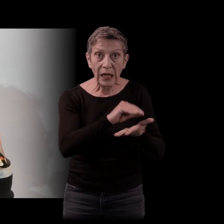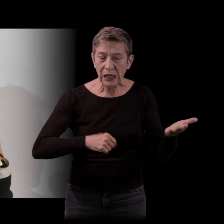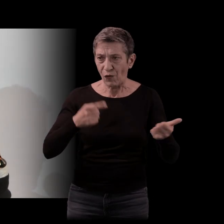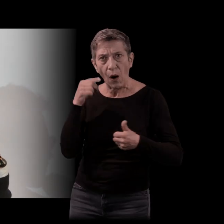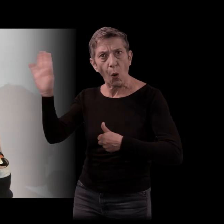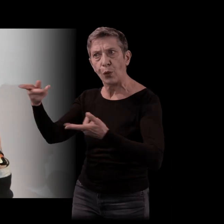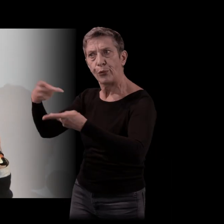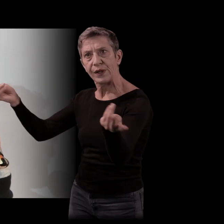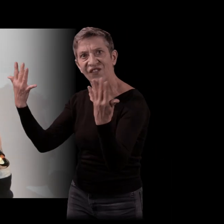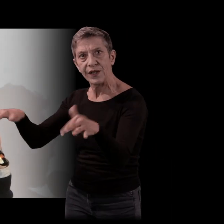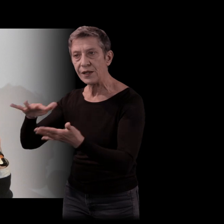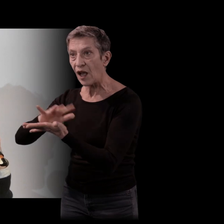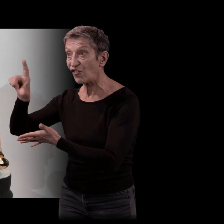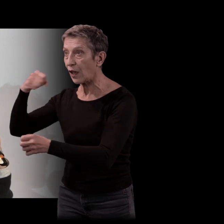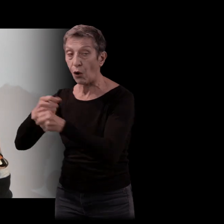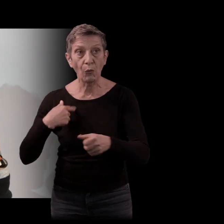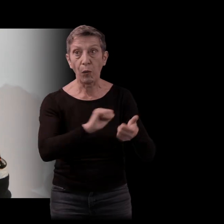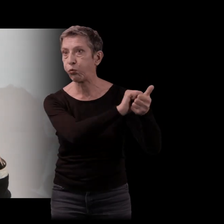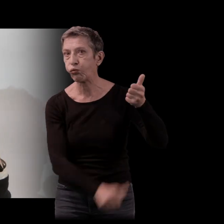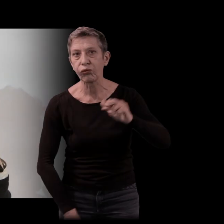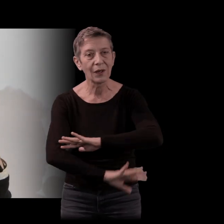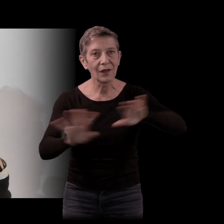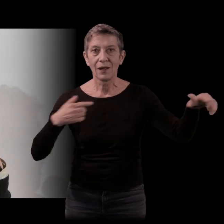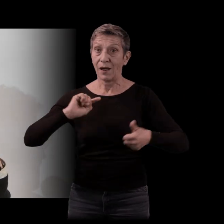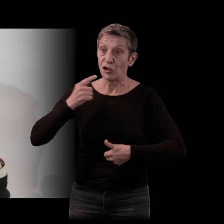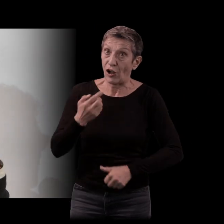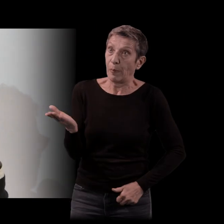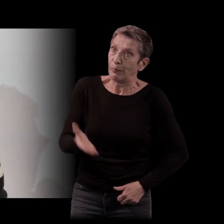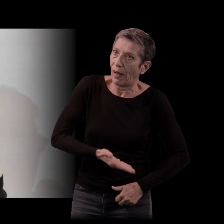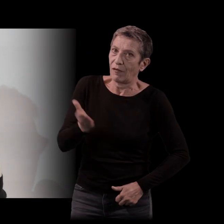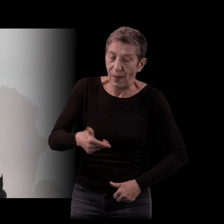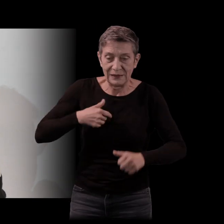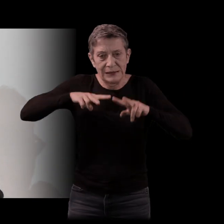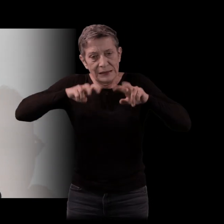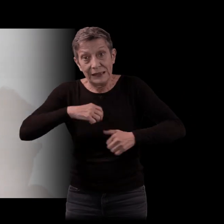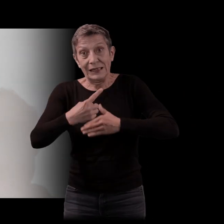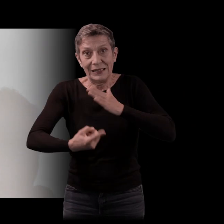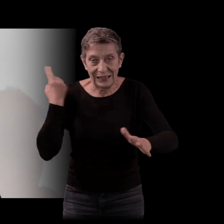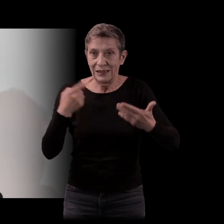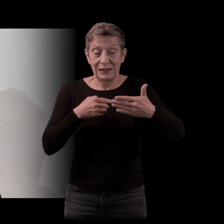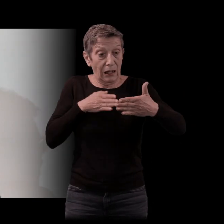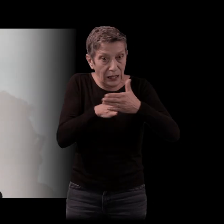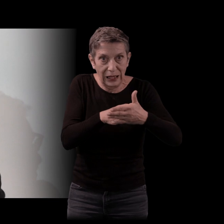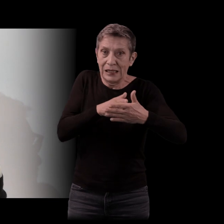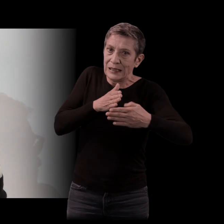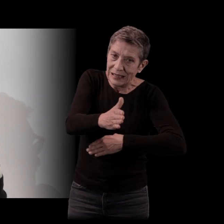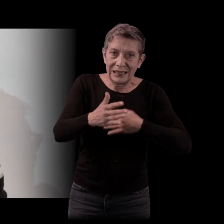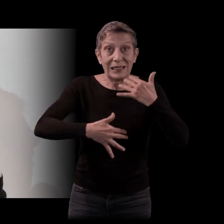vraiment, j'étais à la ramasse. Il m'a fallu échouer longtemps et investiguer des cul-de-sac avant de trouver mes moyens. En